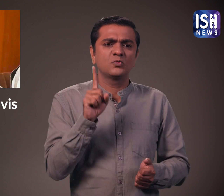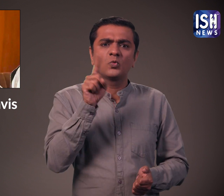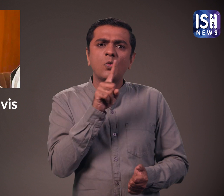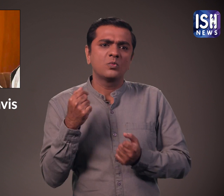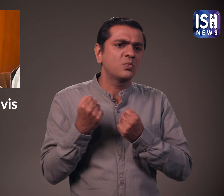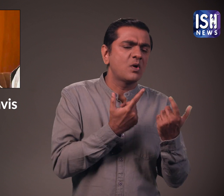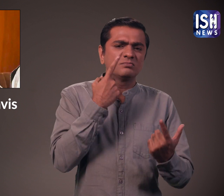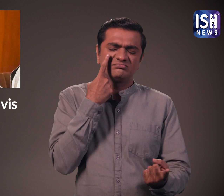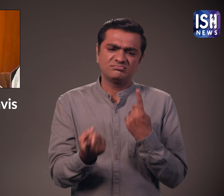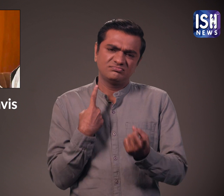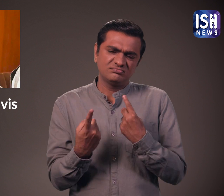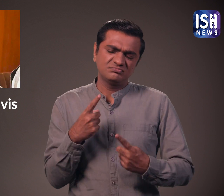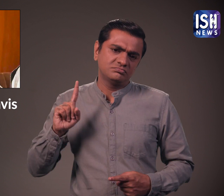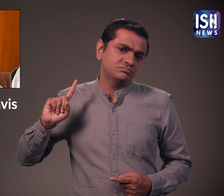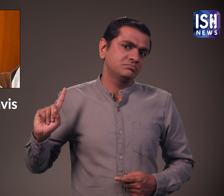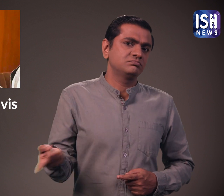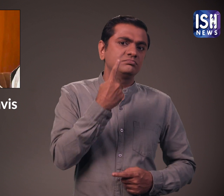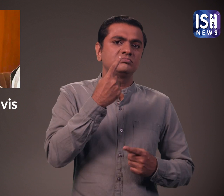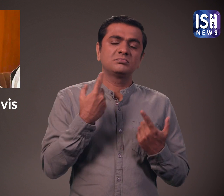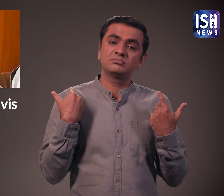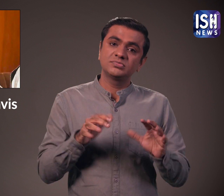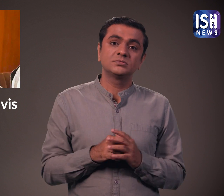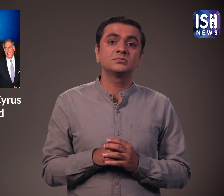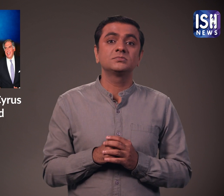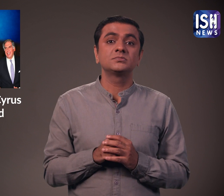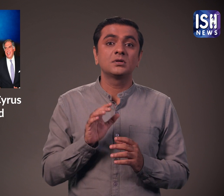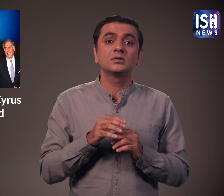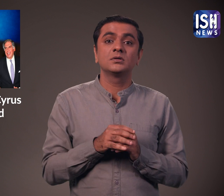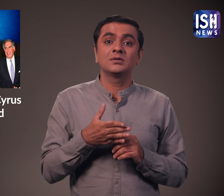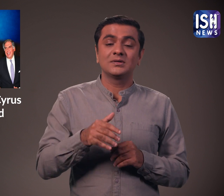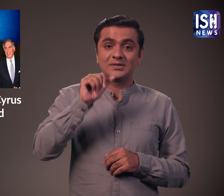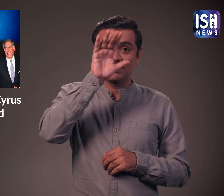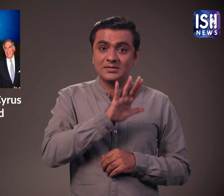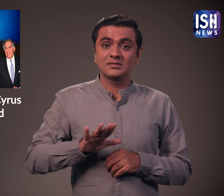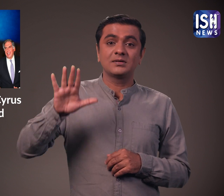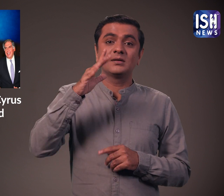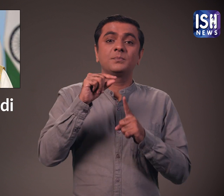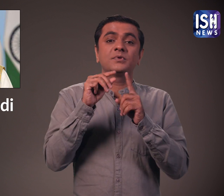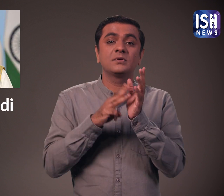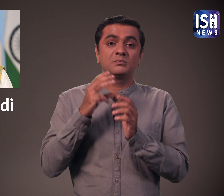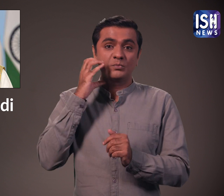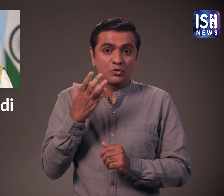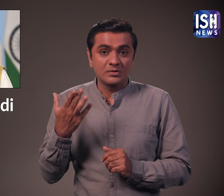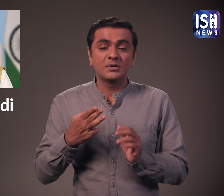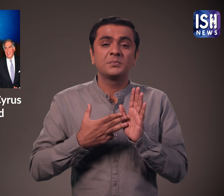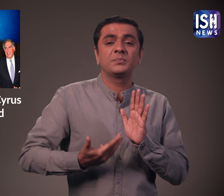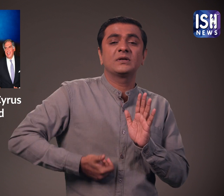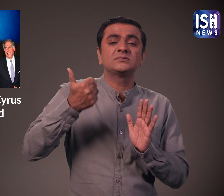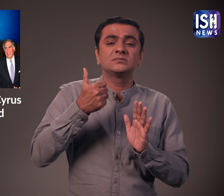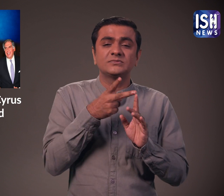दिये। प्रधान मंत्री नरेंद्र मोधी और अन्य